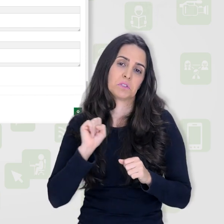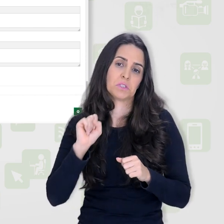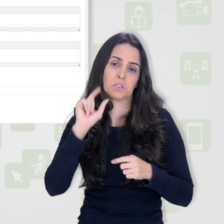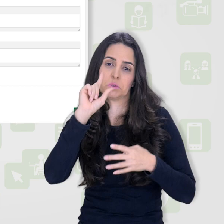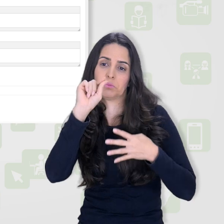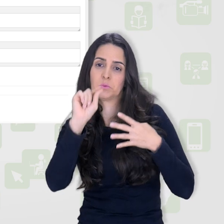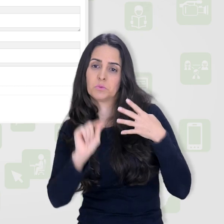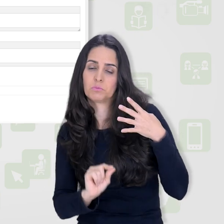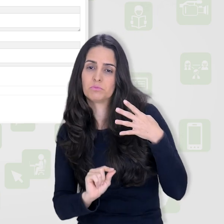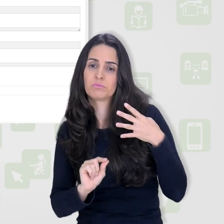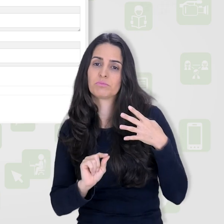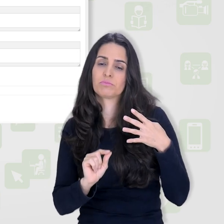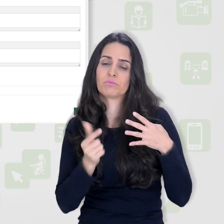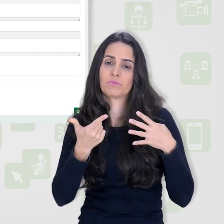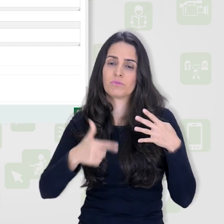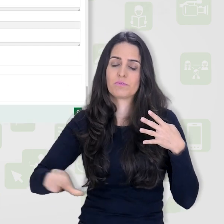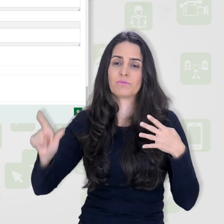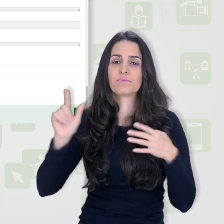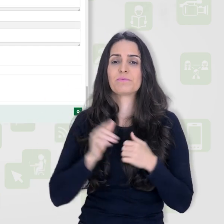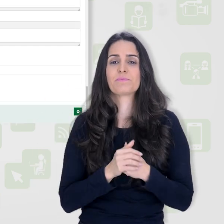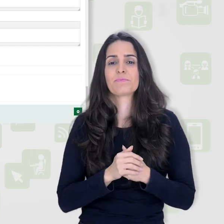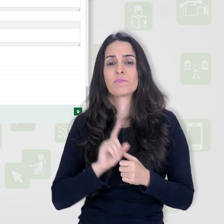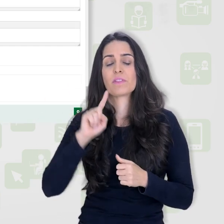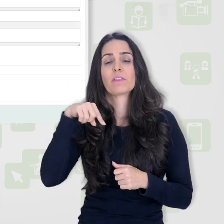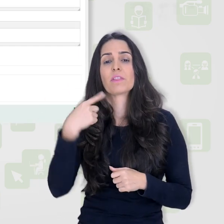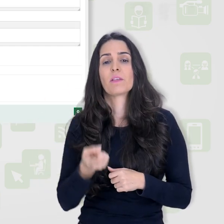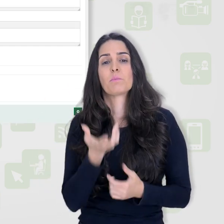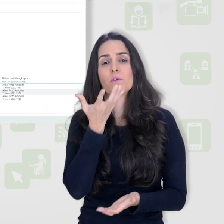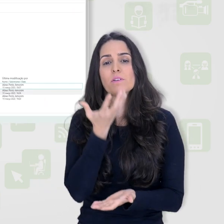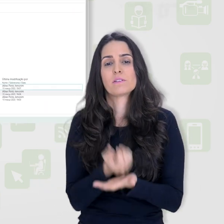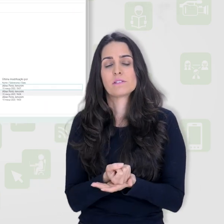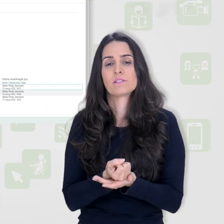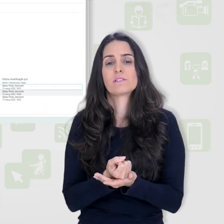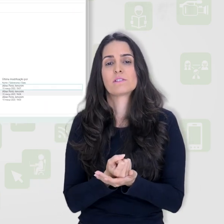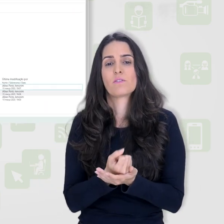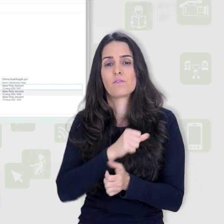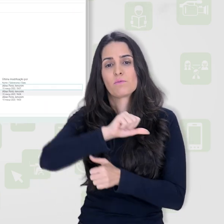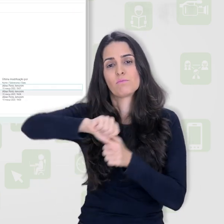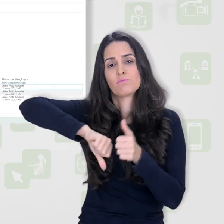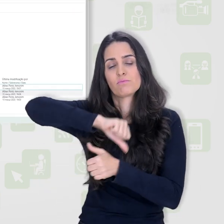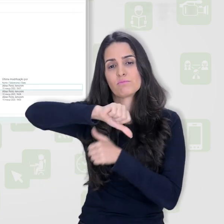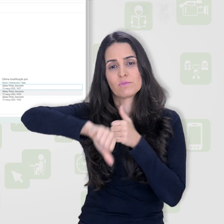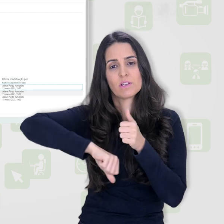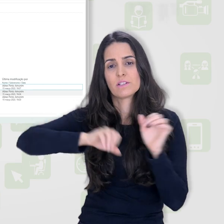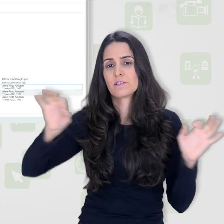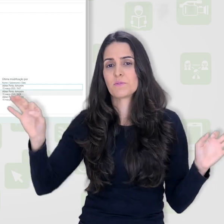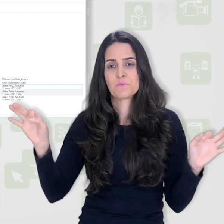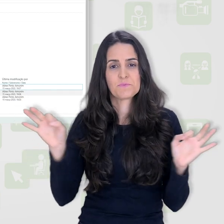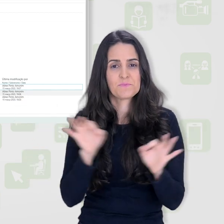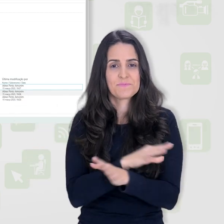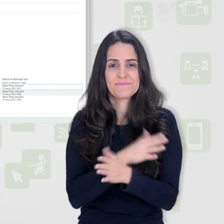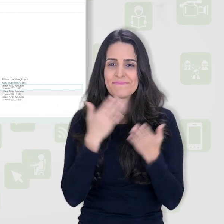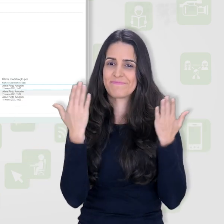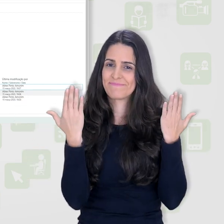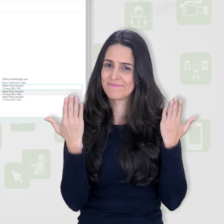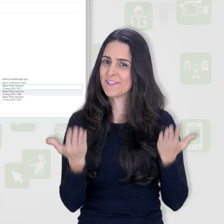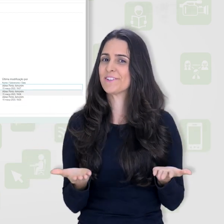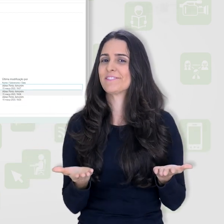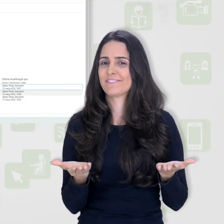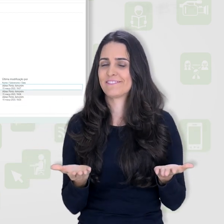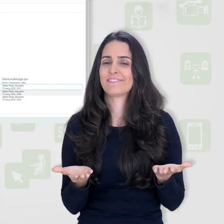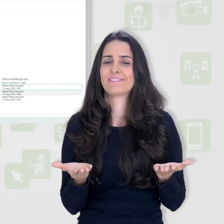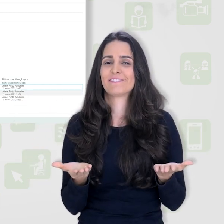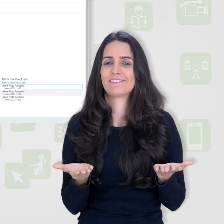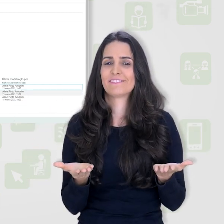múltiplas tentativas no questionário. E por fim, eu vou salvar as mudanças e já está pronta